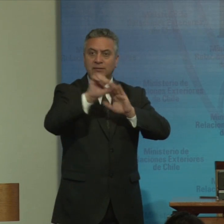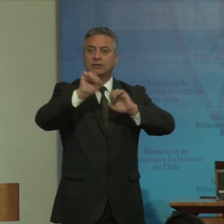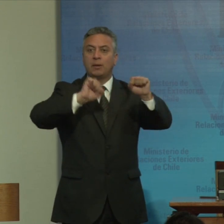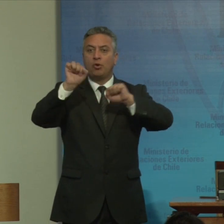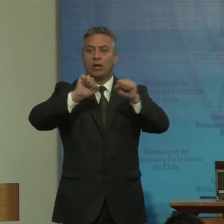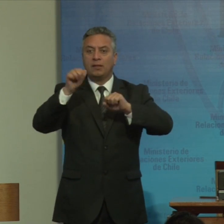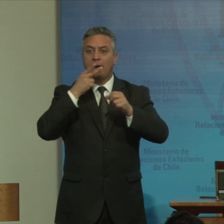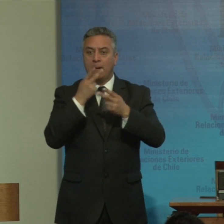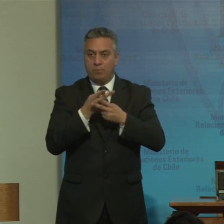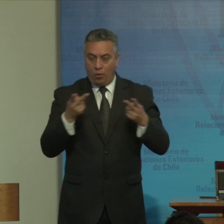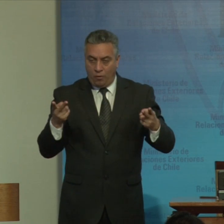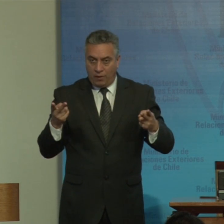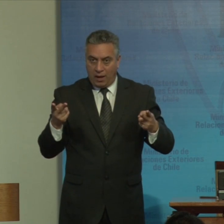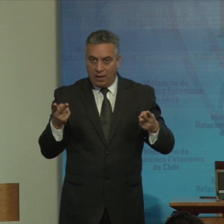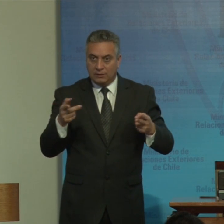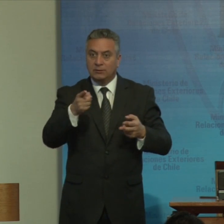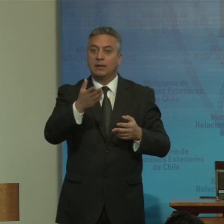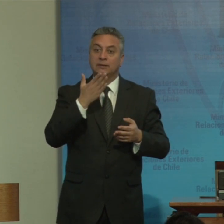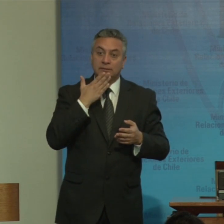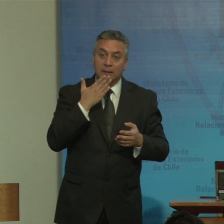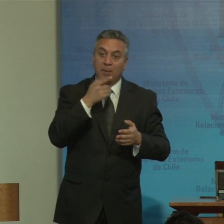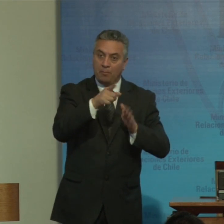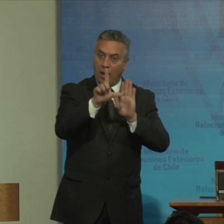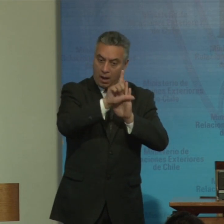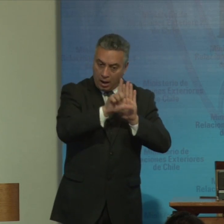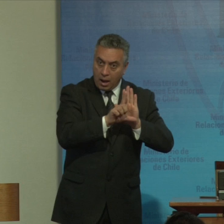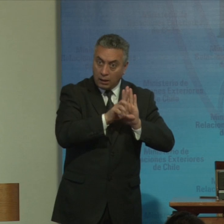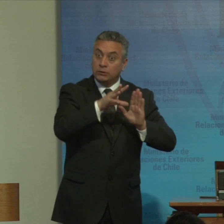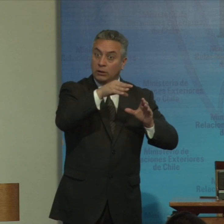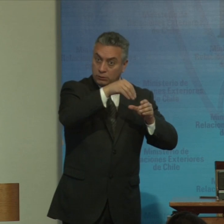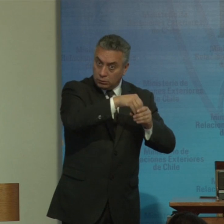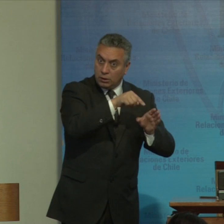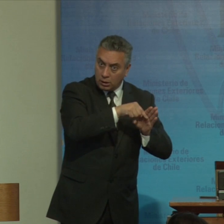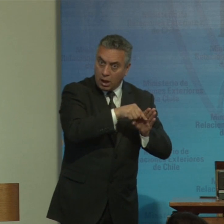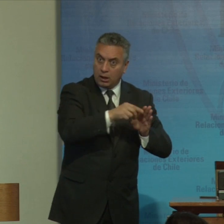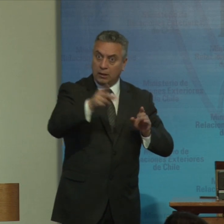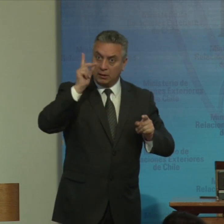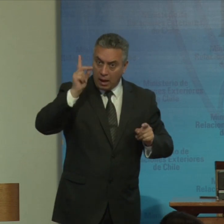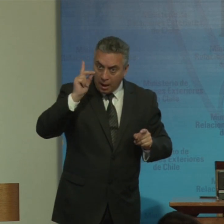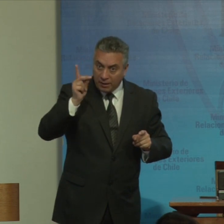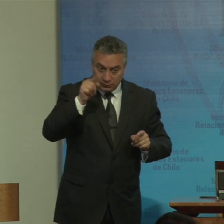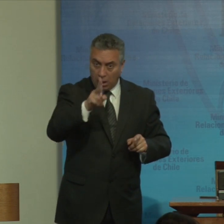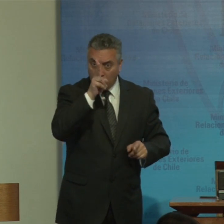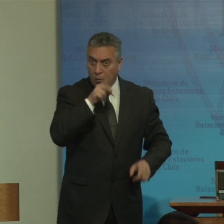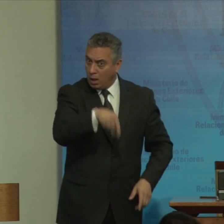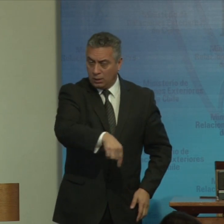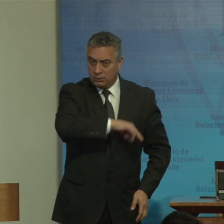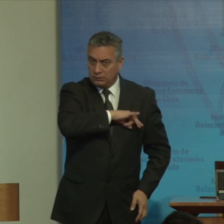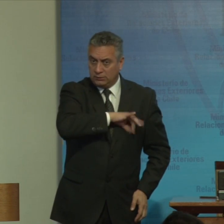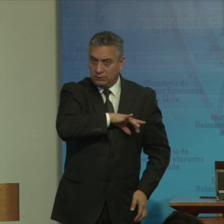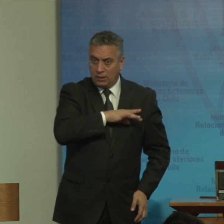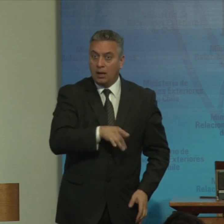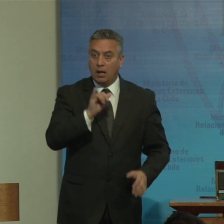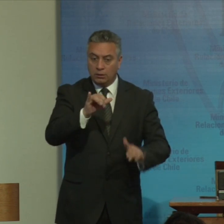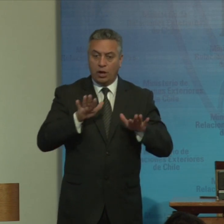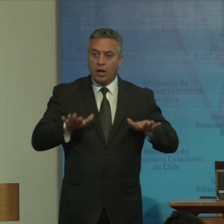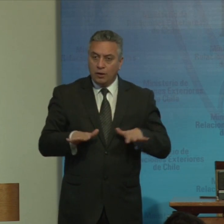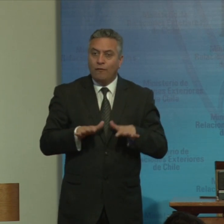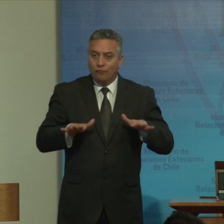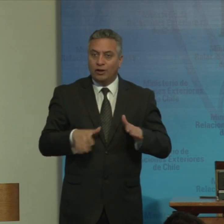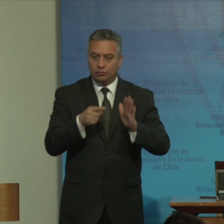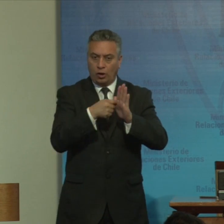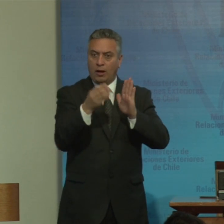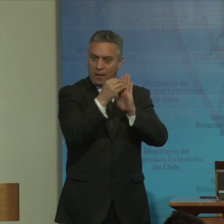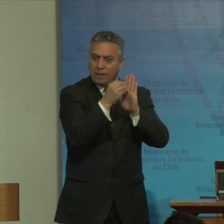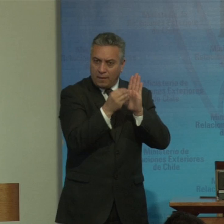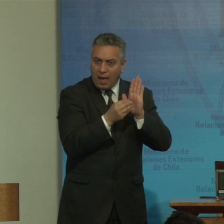esta región sobre todo en forma de leyes integrales de discapacidad e inclusión como aquí en Chile y esfuerzos de generar datos